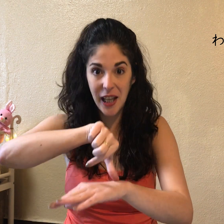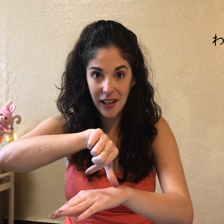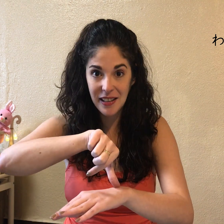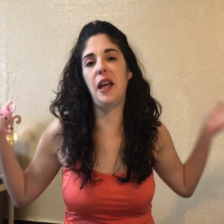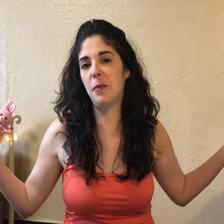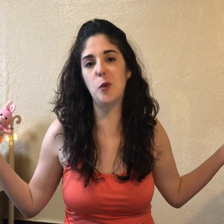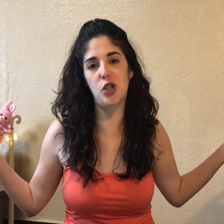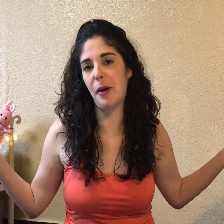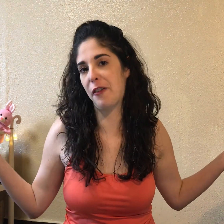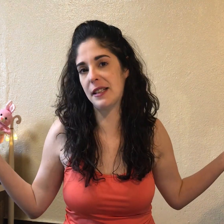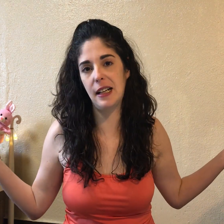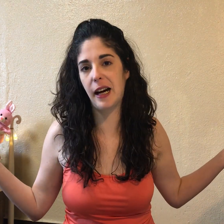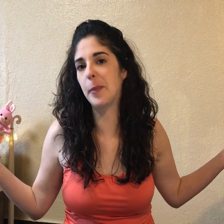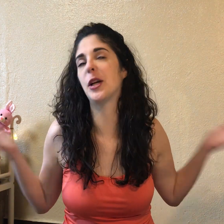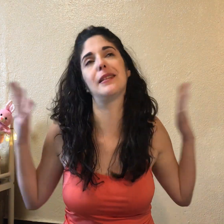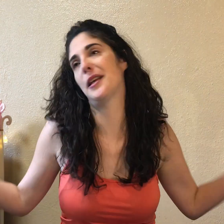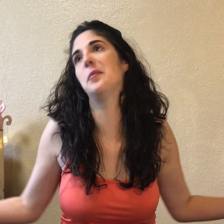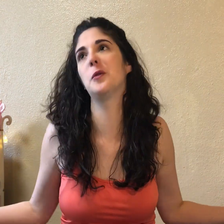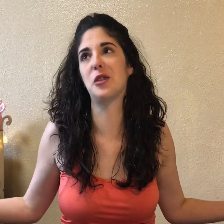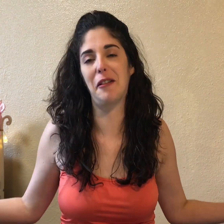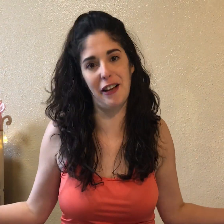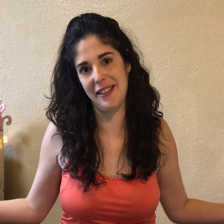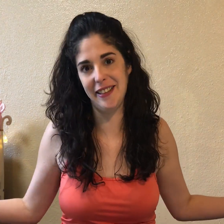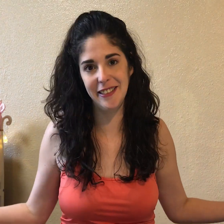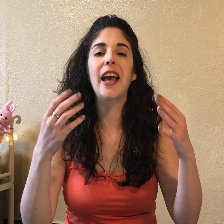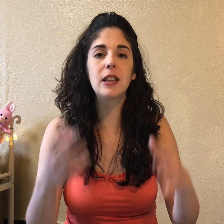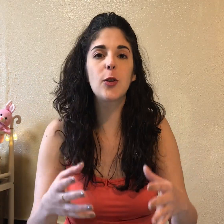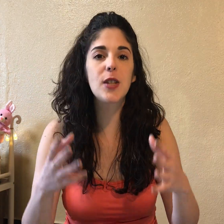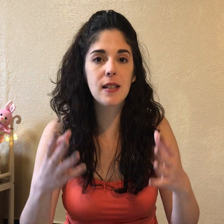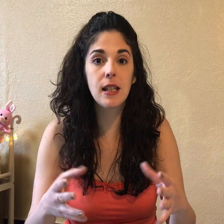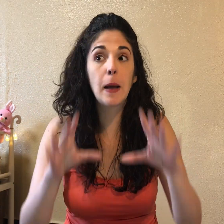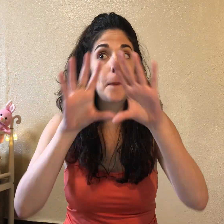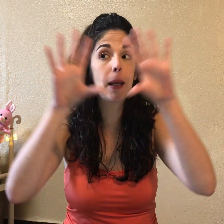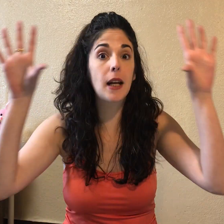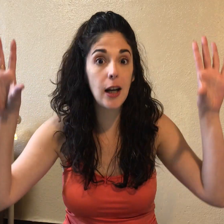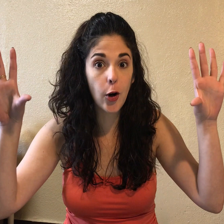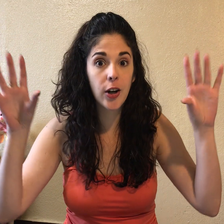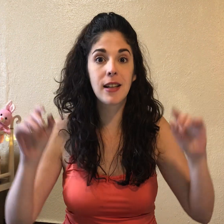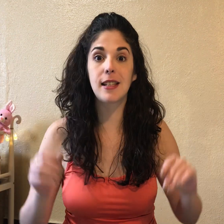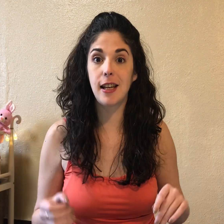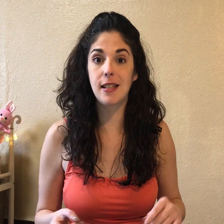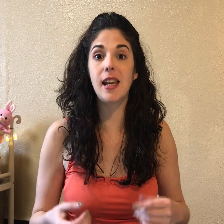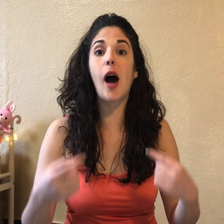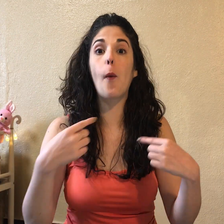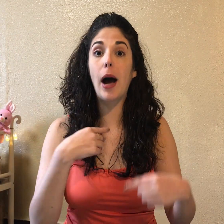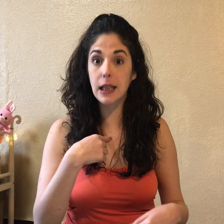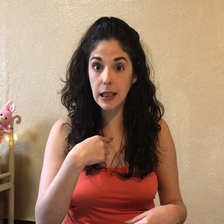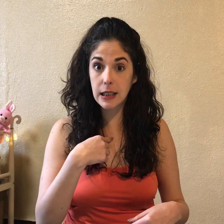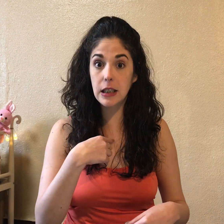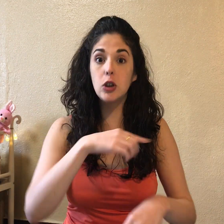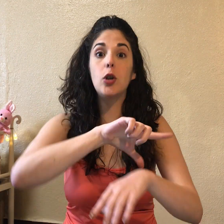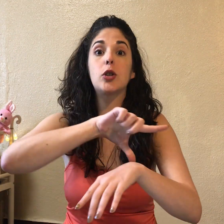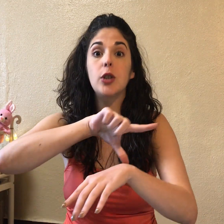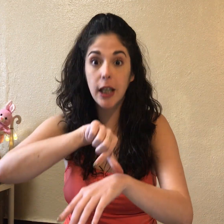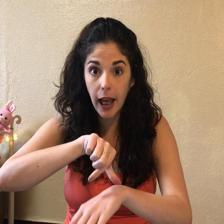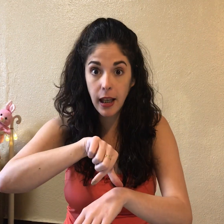kei. Es mucho más fácil en japonés. Es mucho más fácil. Entonces, si mi reloj se decía Watashi no to kei,